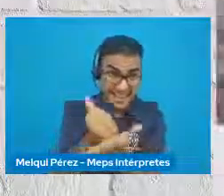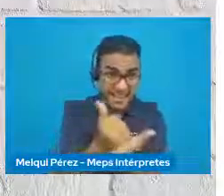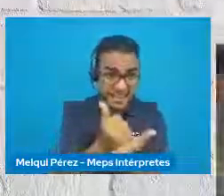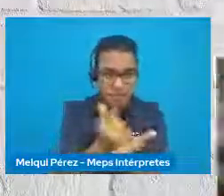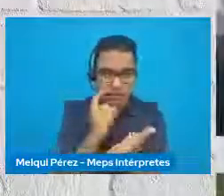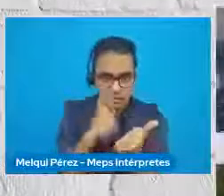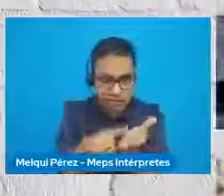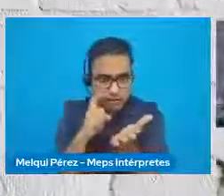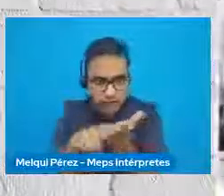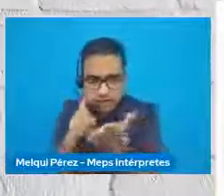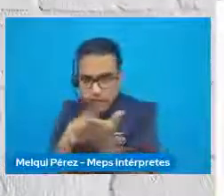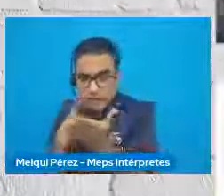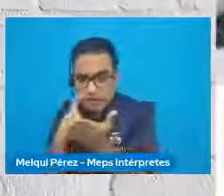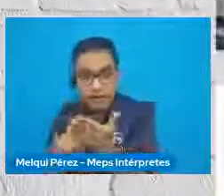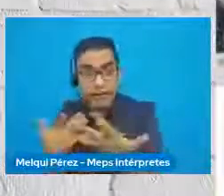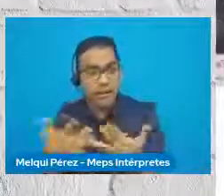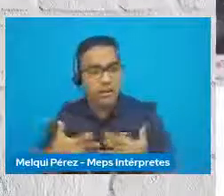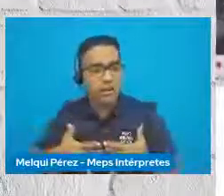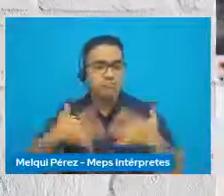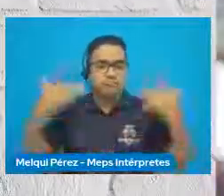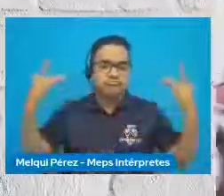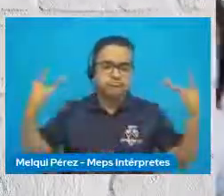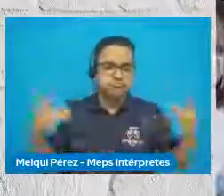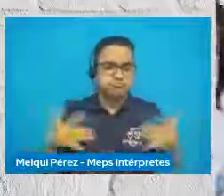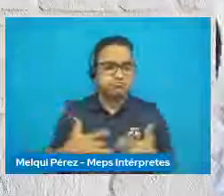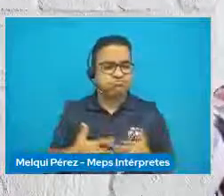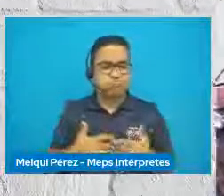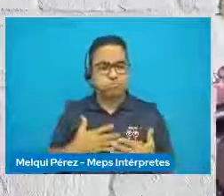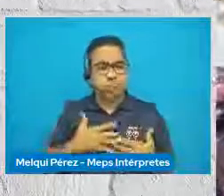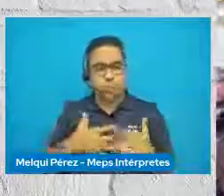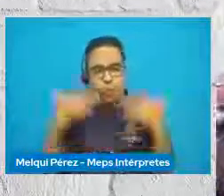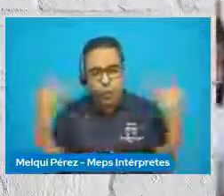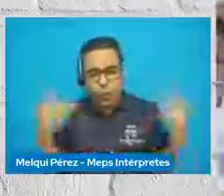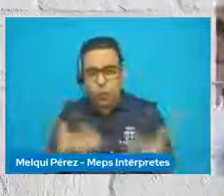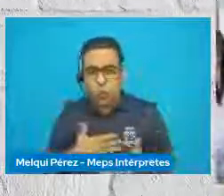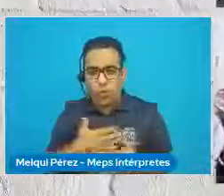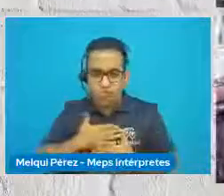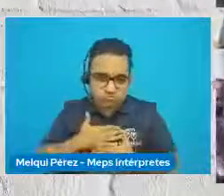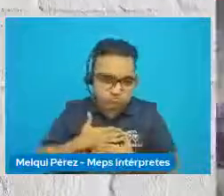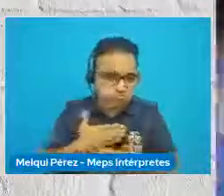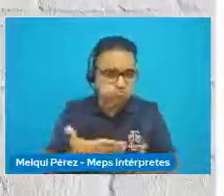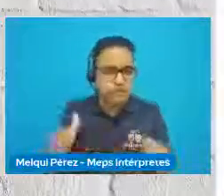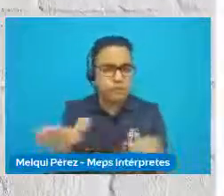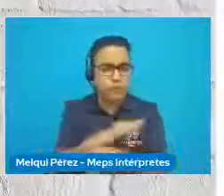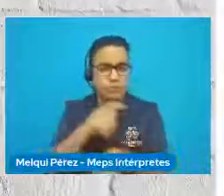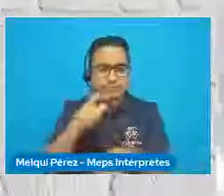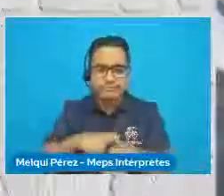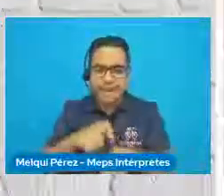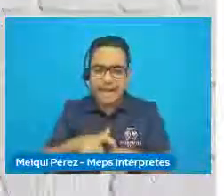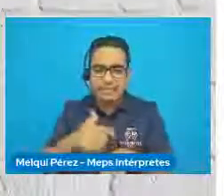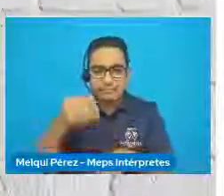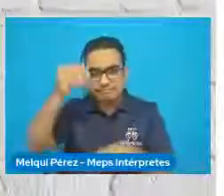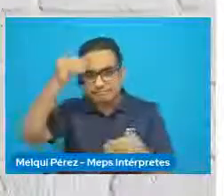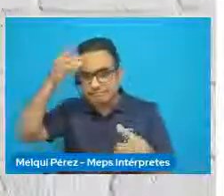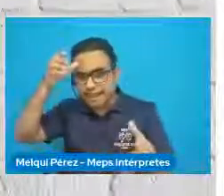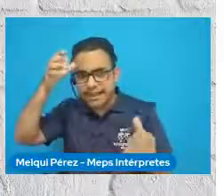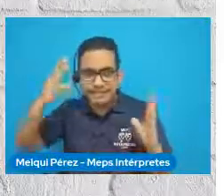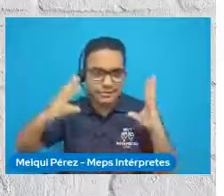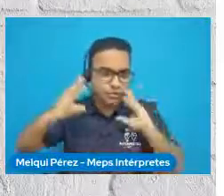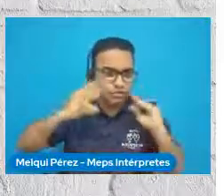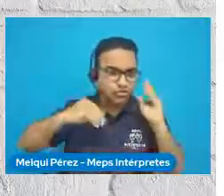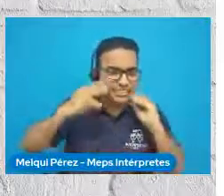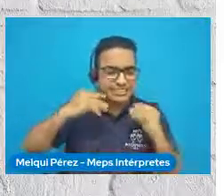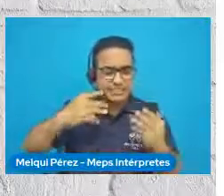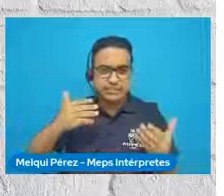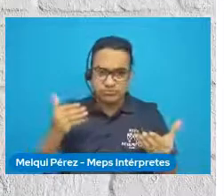pero el más notorio es tener un corazón muy grande. Tan grande como para entregarnos a tiempo completo con todo nuestro conocimiento y experiencia para